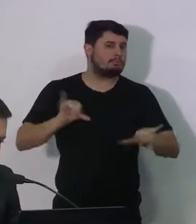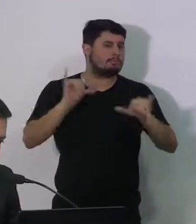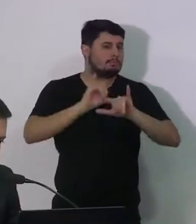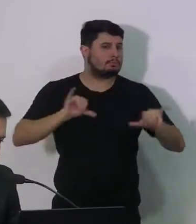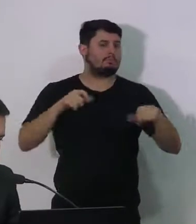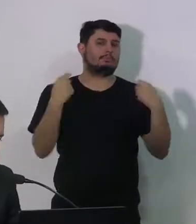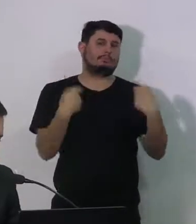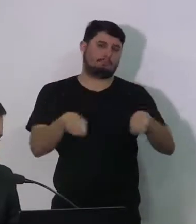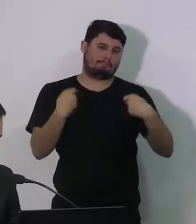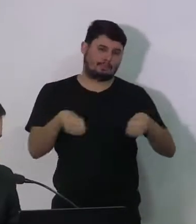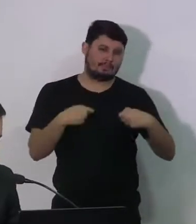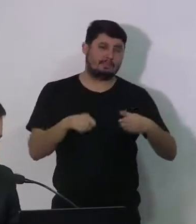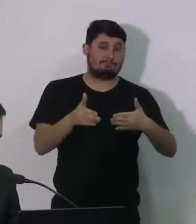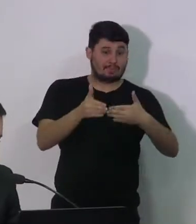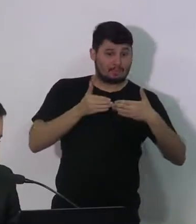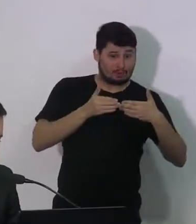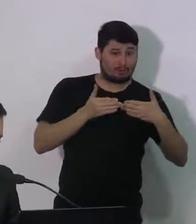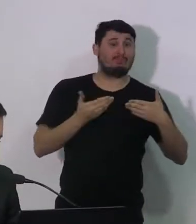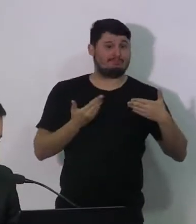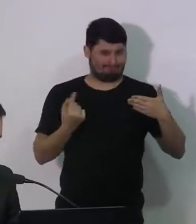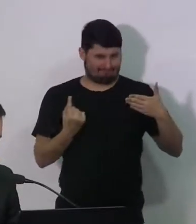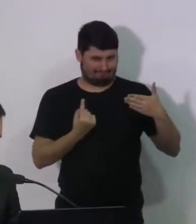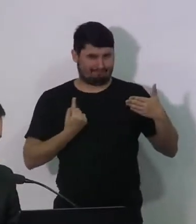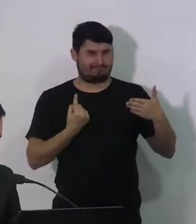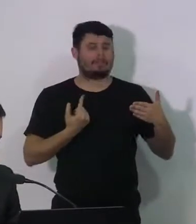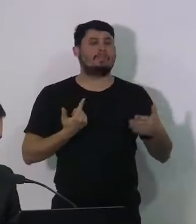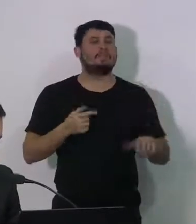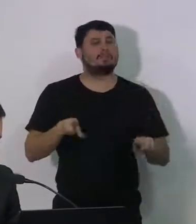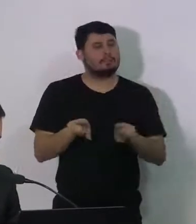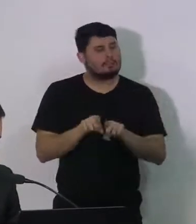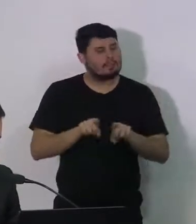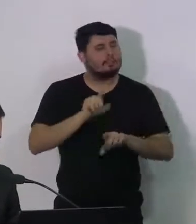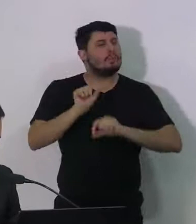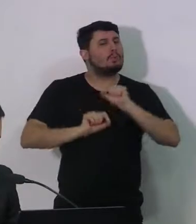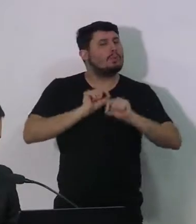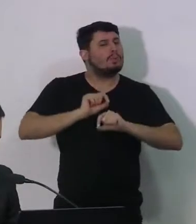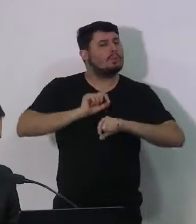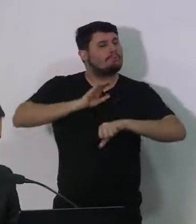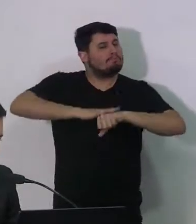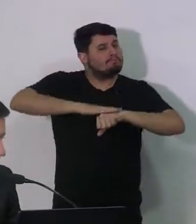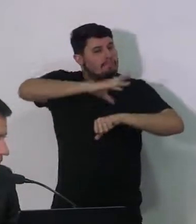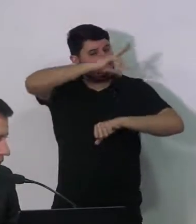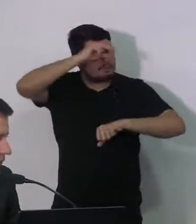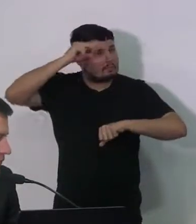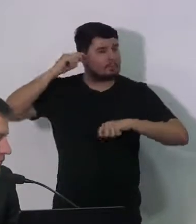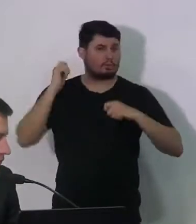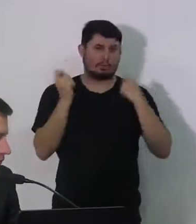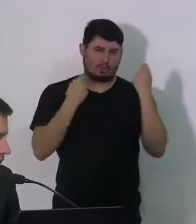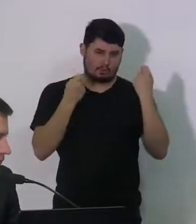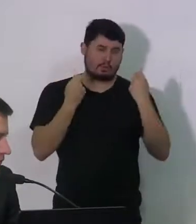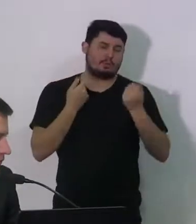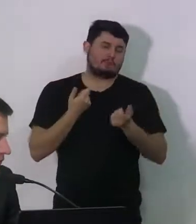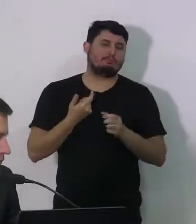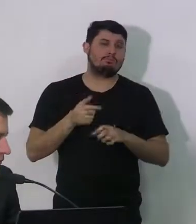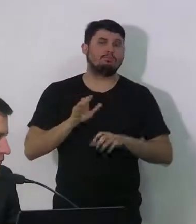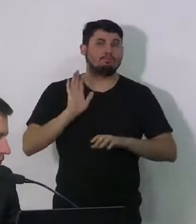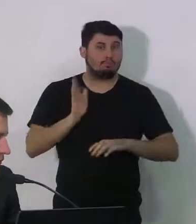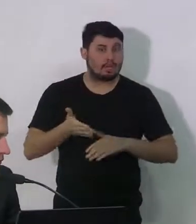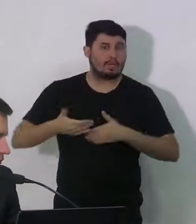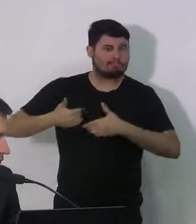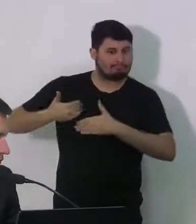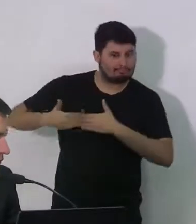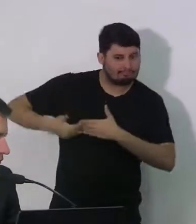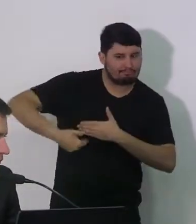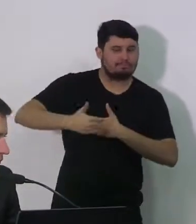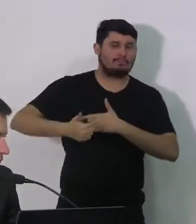de isolamento social e as medidas que a Prefeitura vem tomando a partir do primeiro dia em que houve a confirmação de casos de